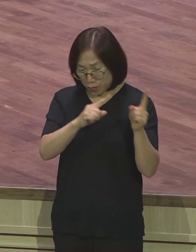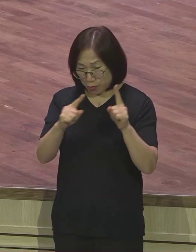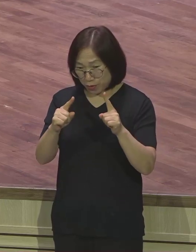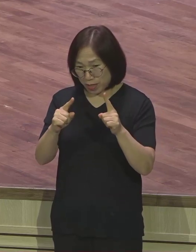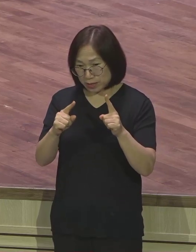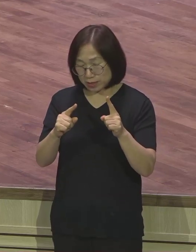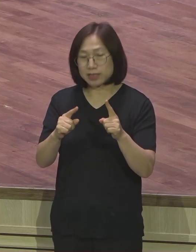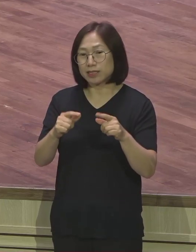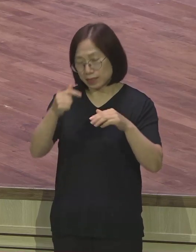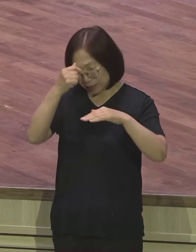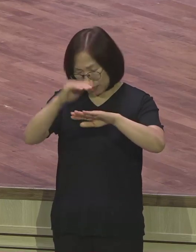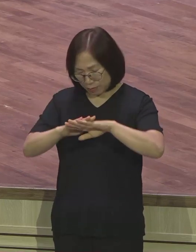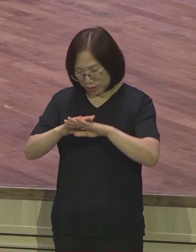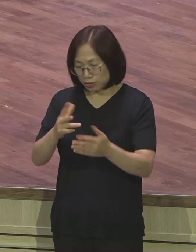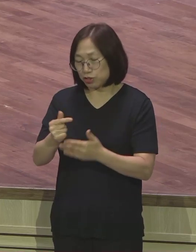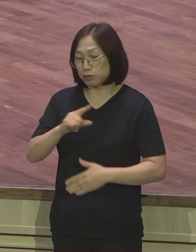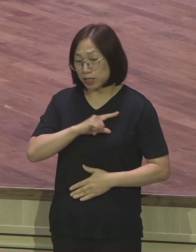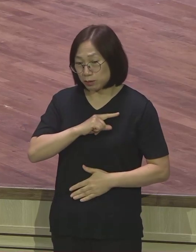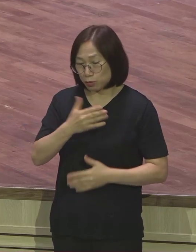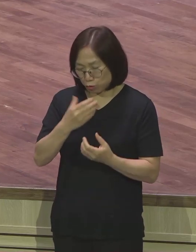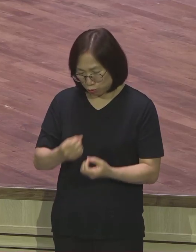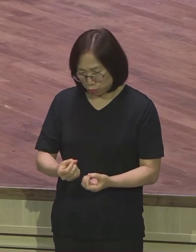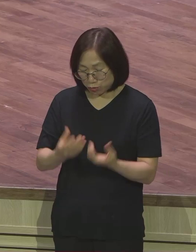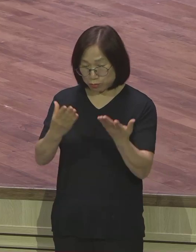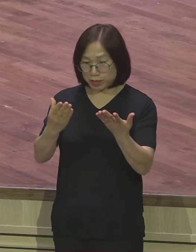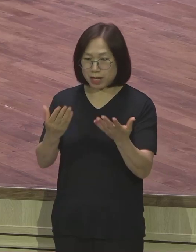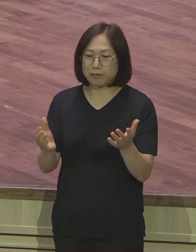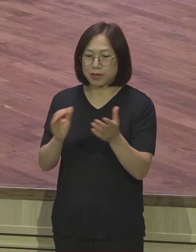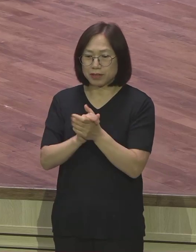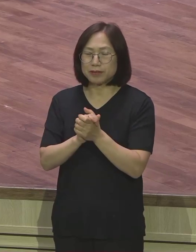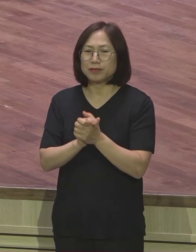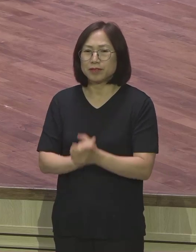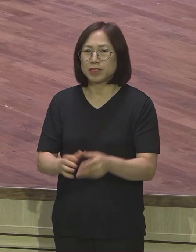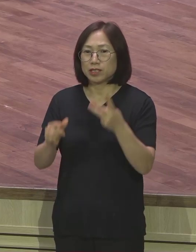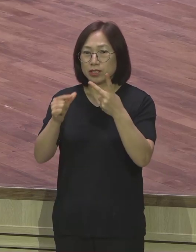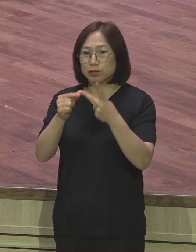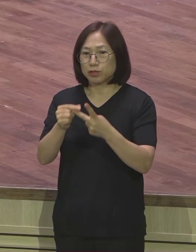주님의 이름으로 축복을 드립니다 두 번째는 전도자의 기도입니다